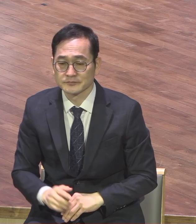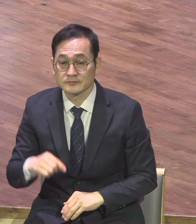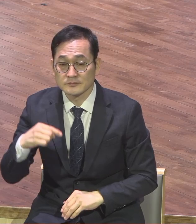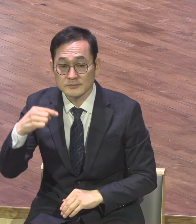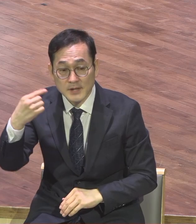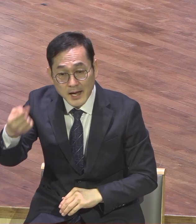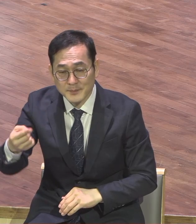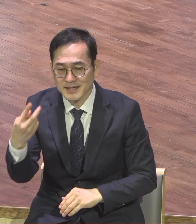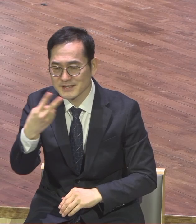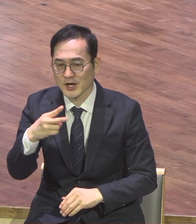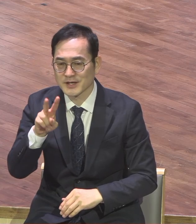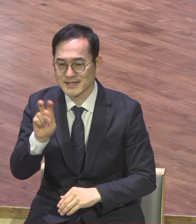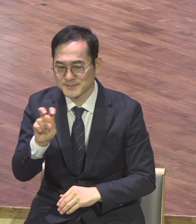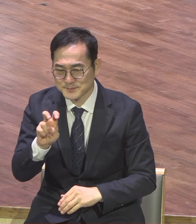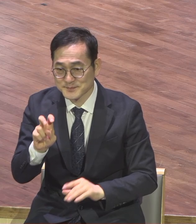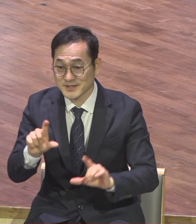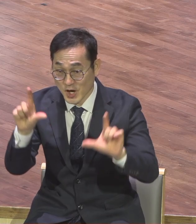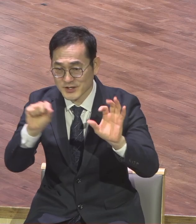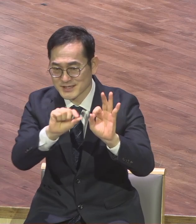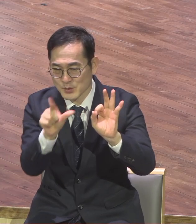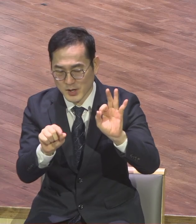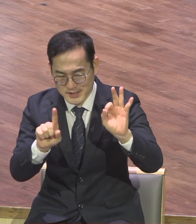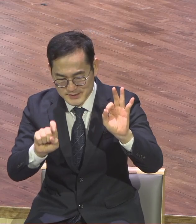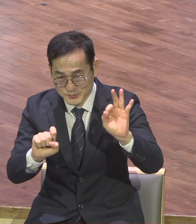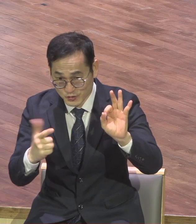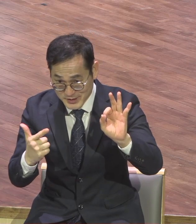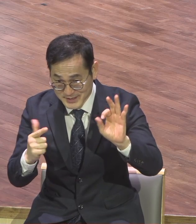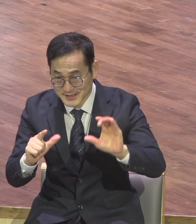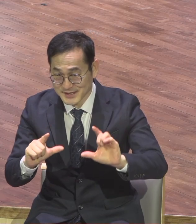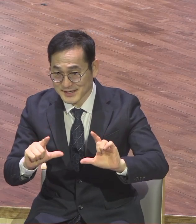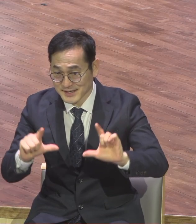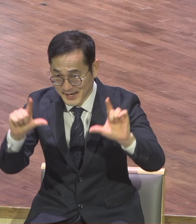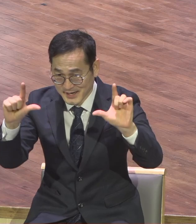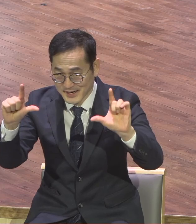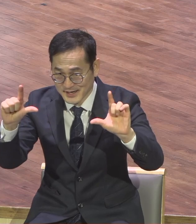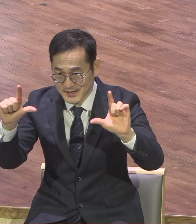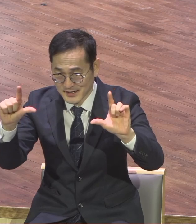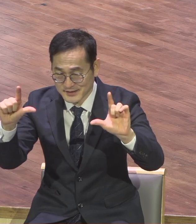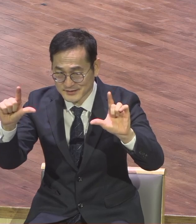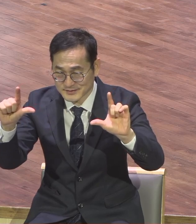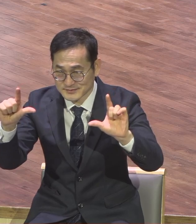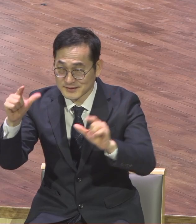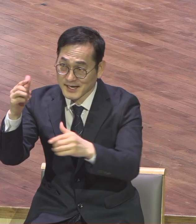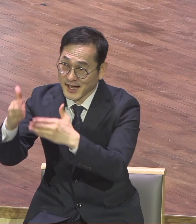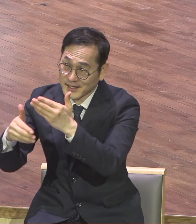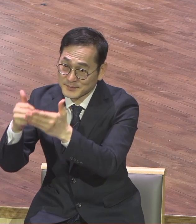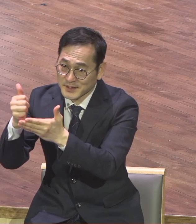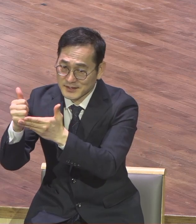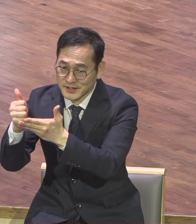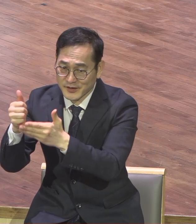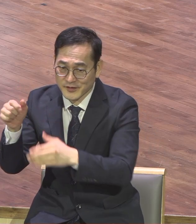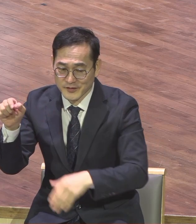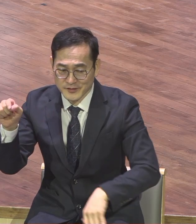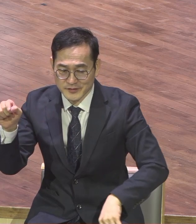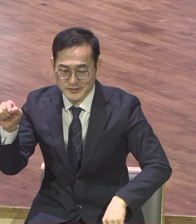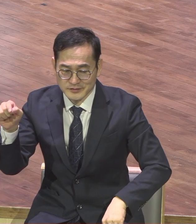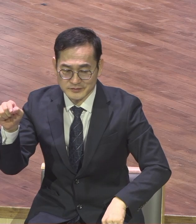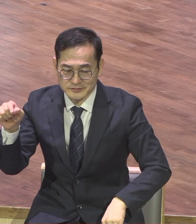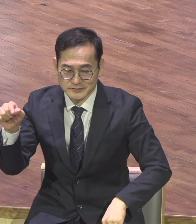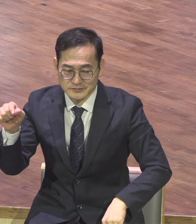2022년 10월 16일 성사미 하나님께서 본당을 하나님 앞에 이제 봉헌하는